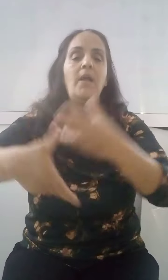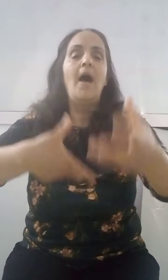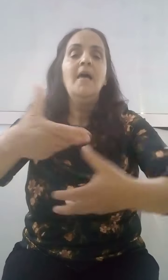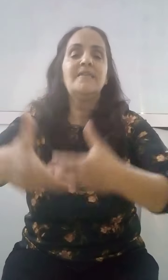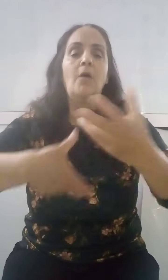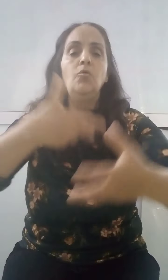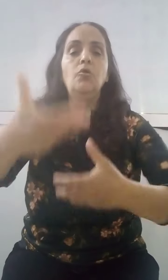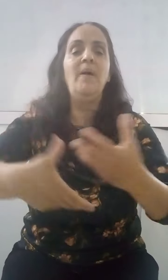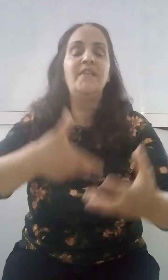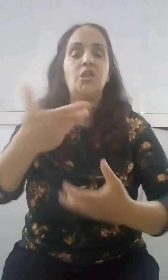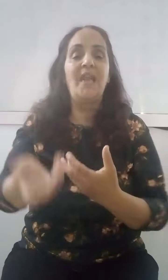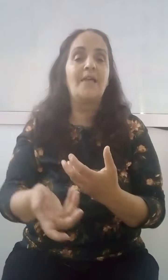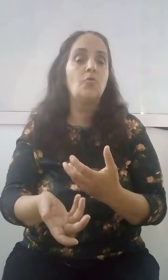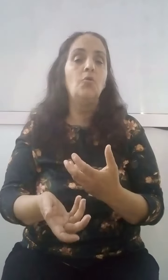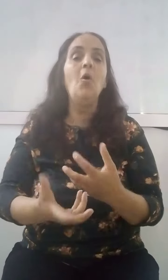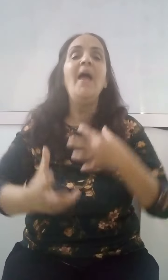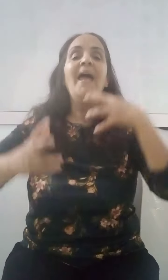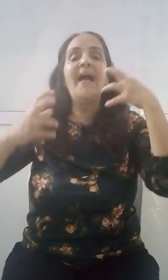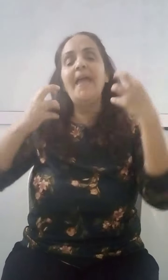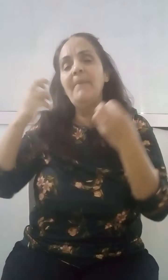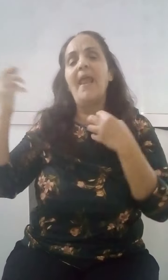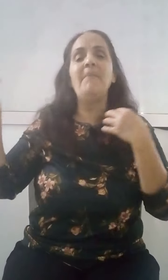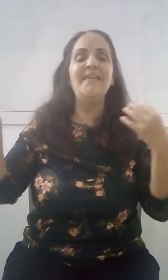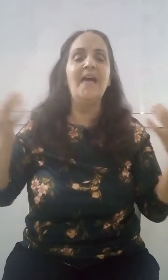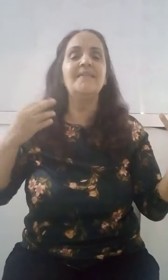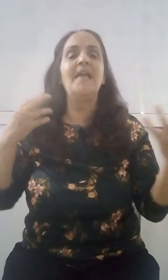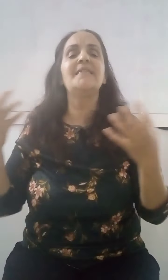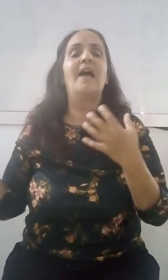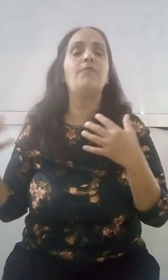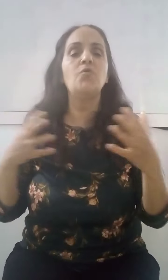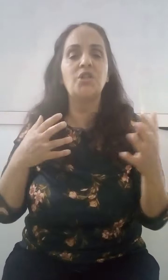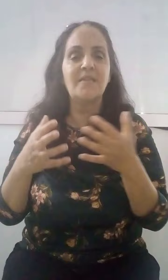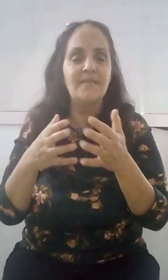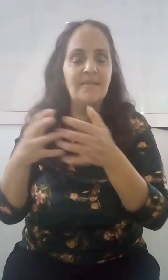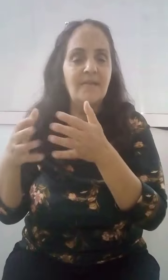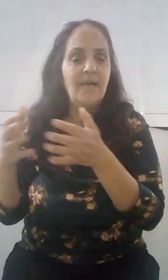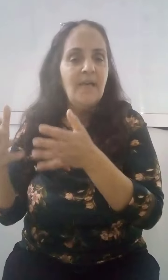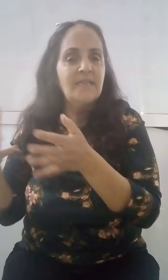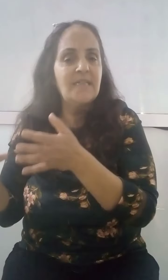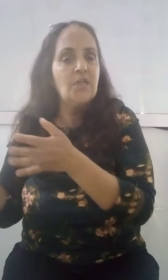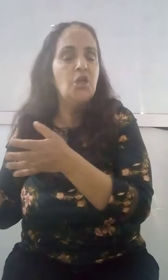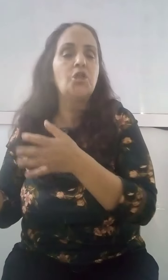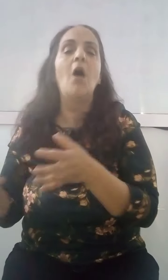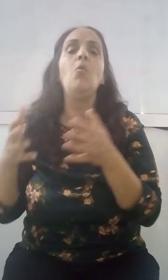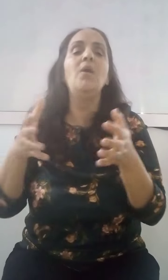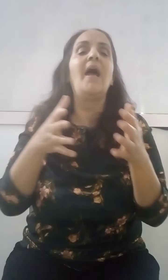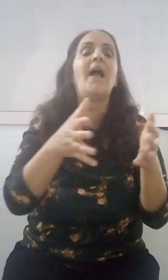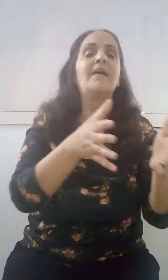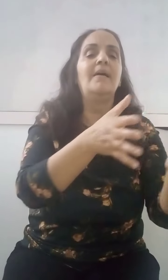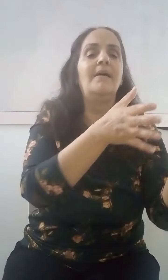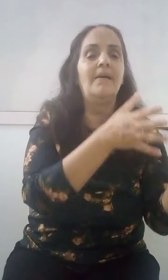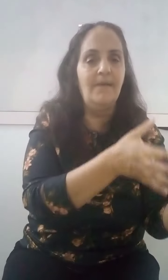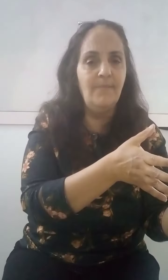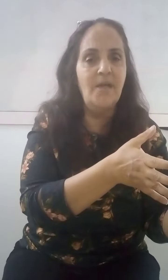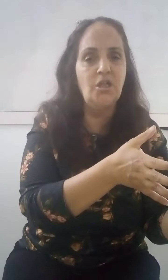تعود لهم على ما تقوله يجب أن تكون لديك أو تعمل أو تعمل